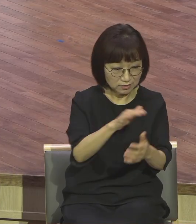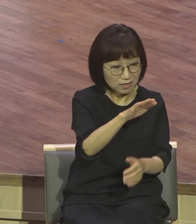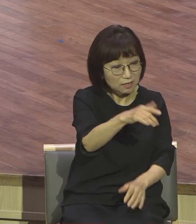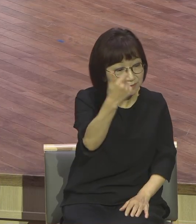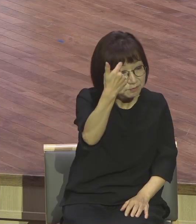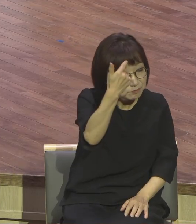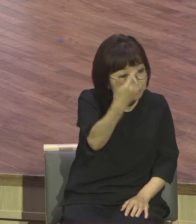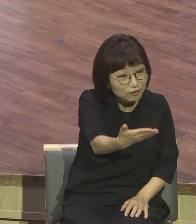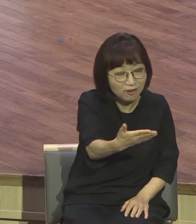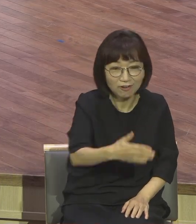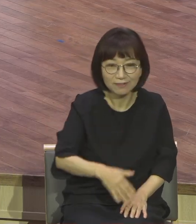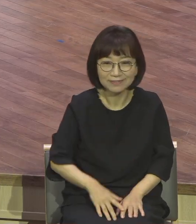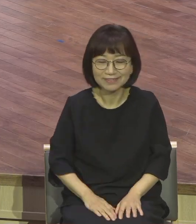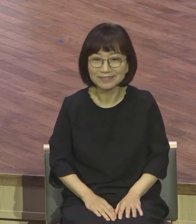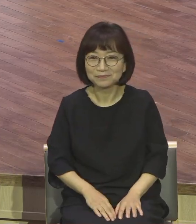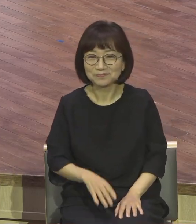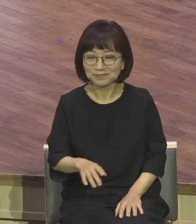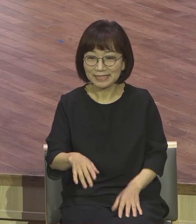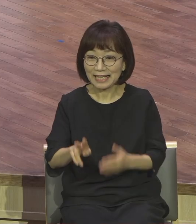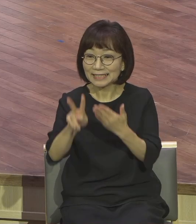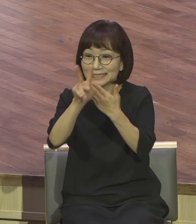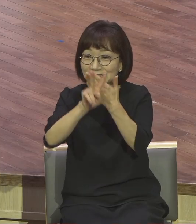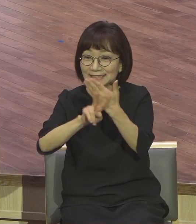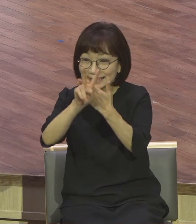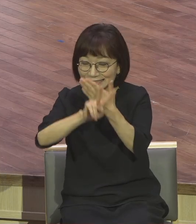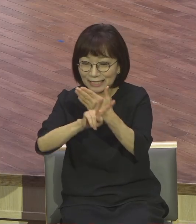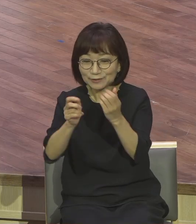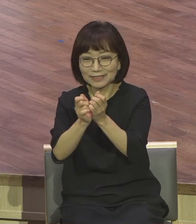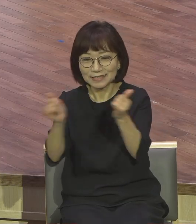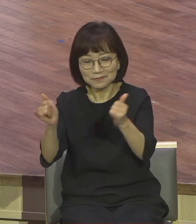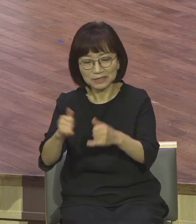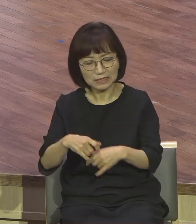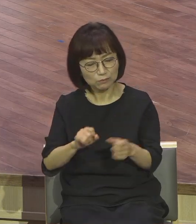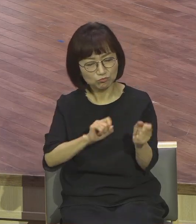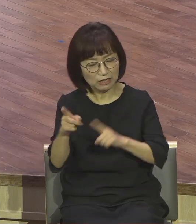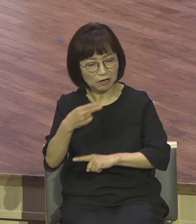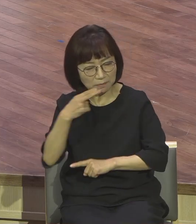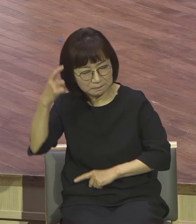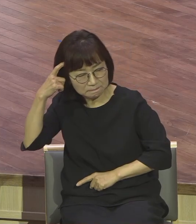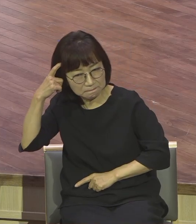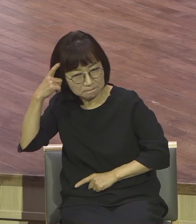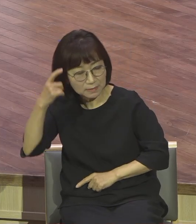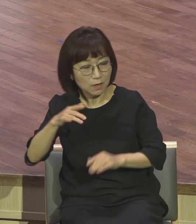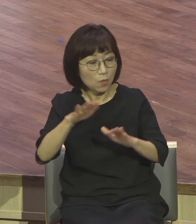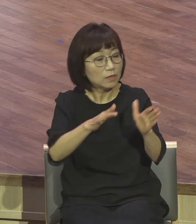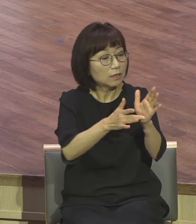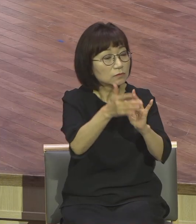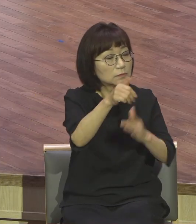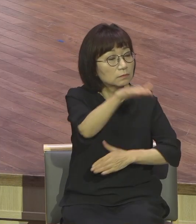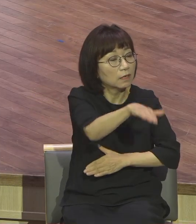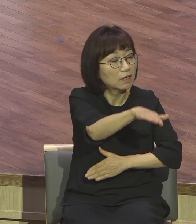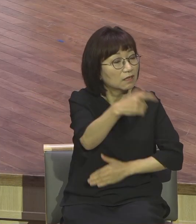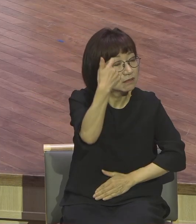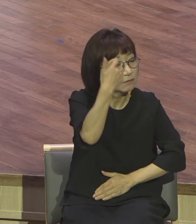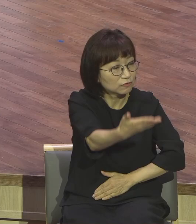부활이 없다고 주장하는 사두개인들이 예수께 와서 질문합니다. 그 내용이 뭐냐? 24절로